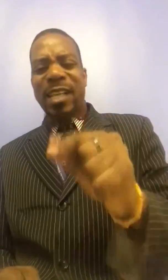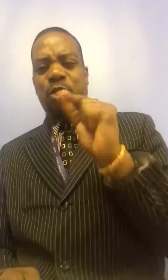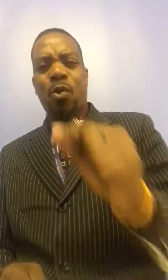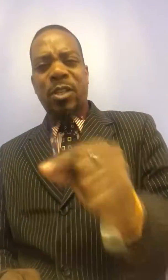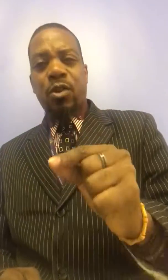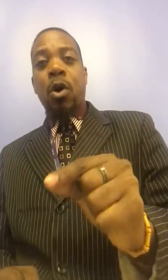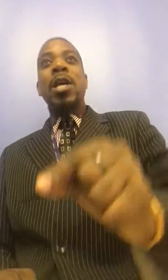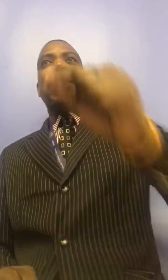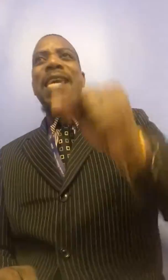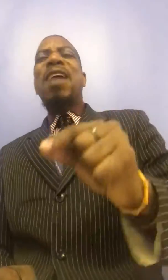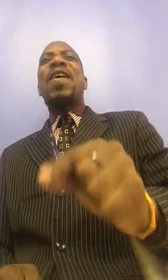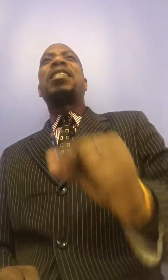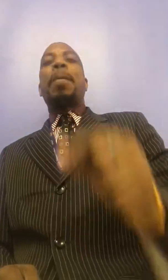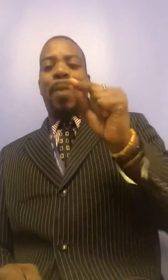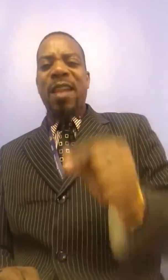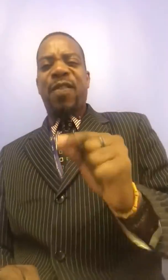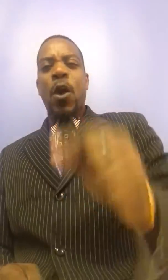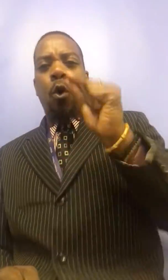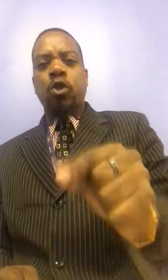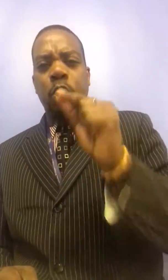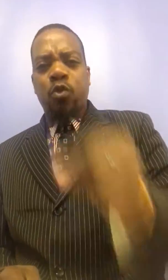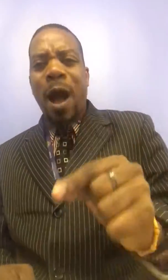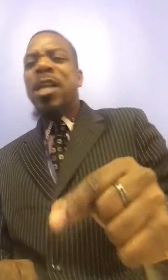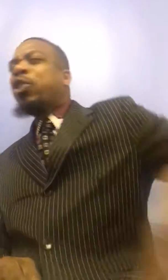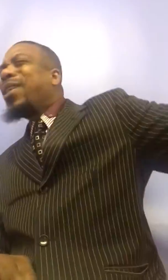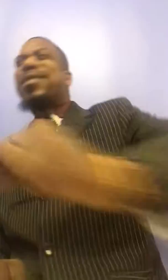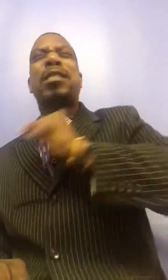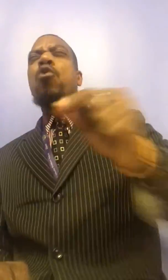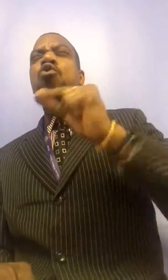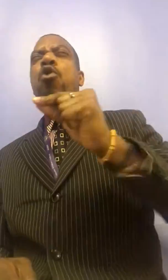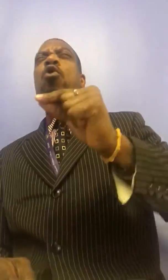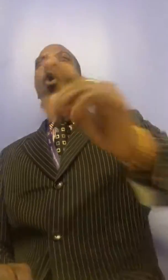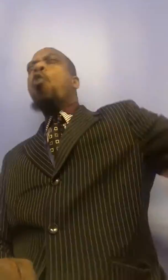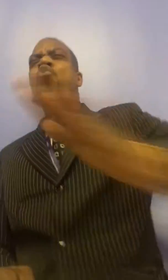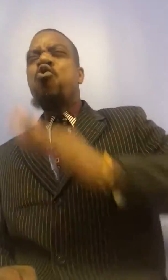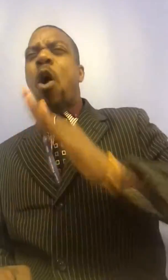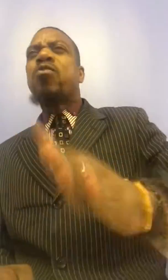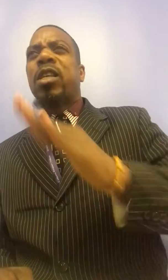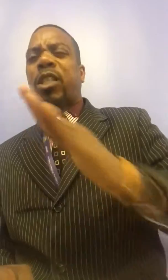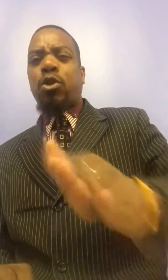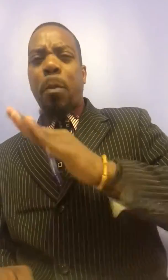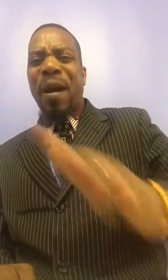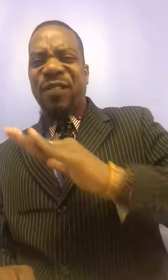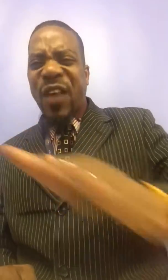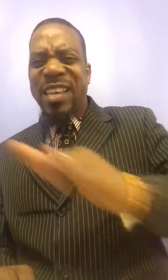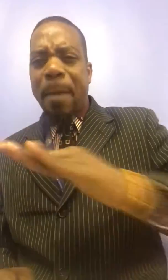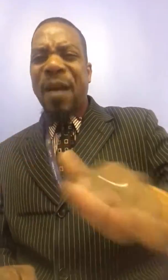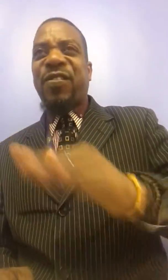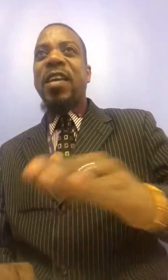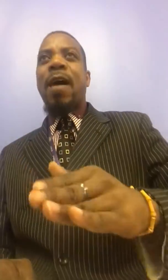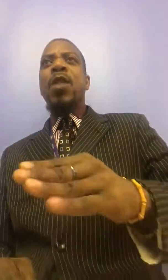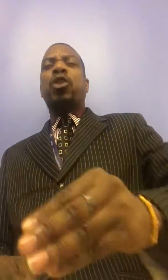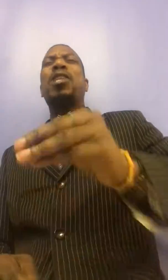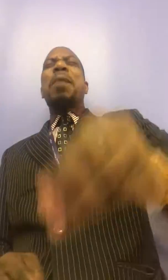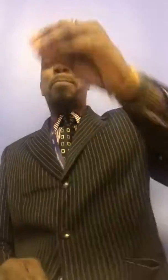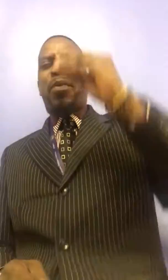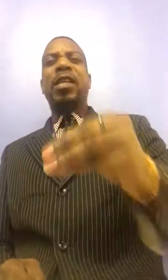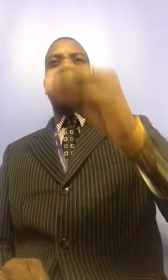restauration. Ce qui avait été planifié contre toi, je les ennule au nom de Jésus. By fire, by fire, je les brise